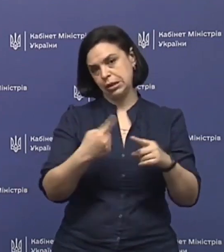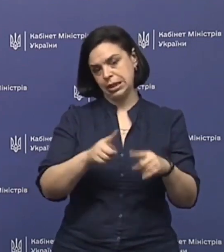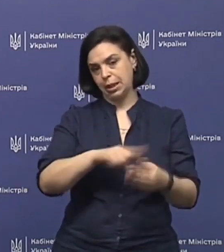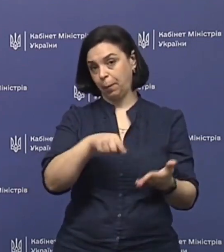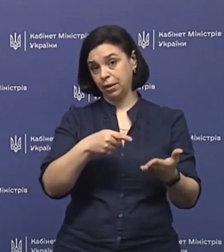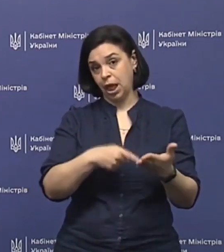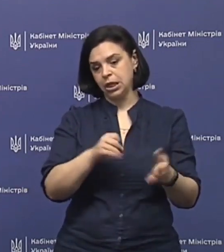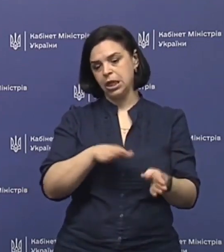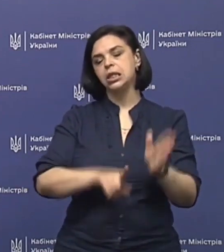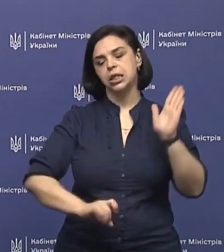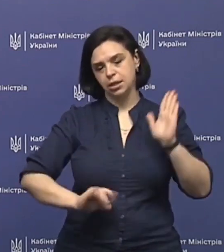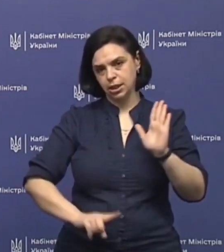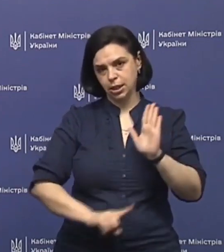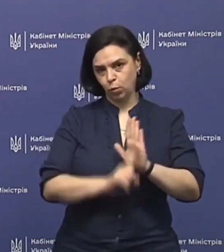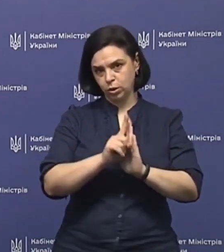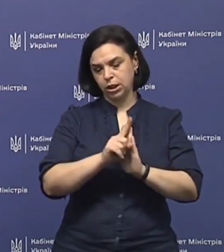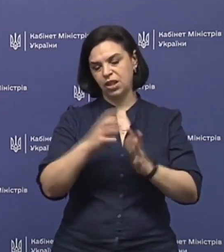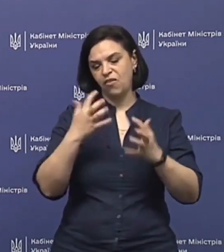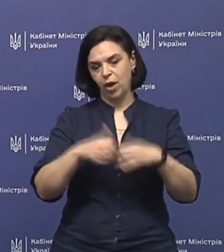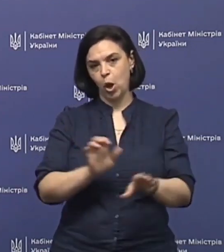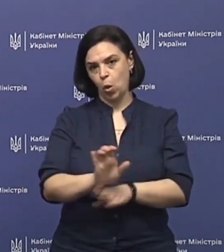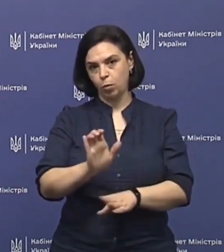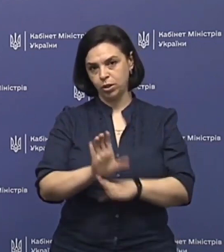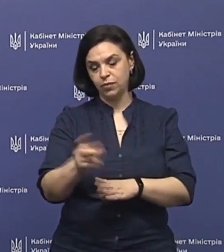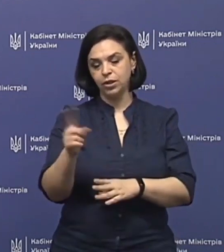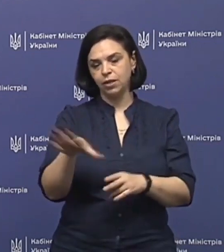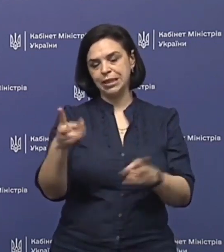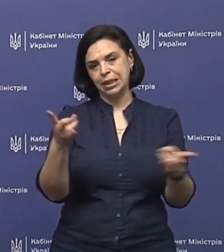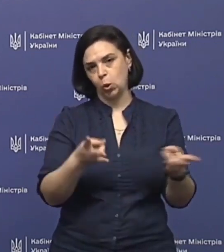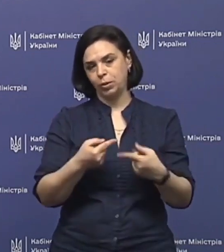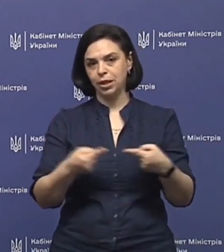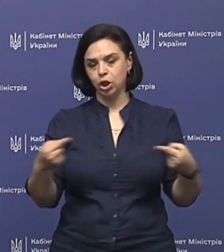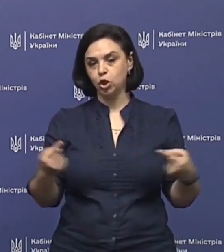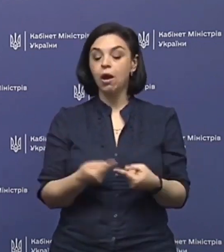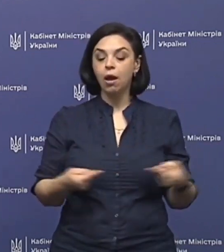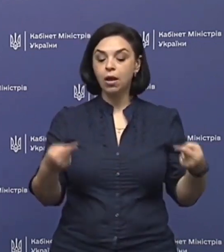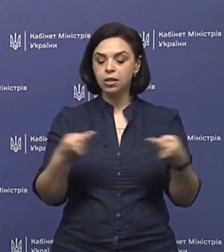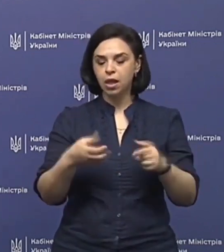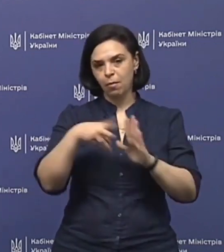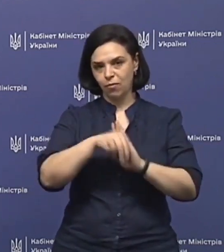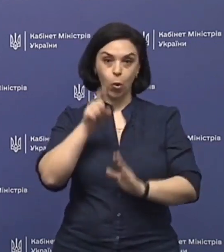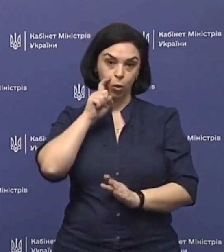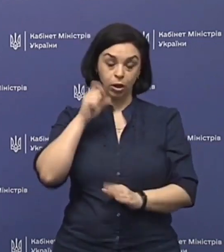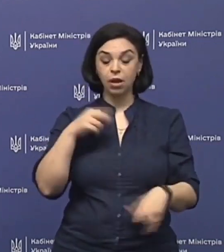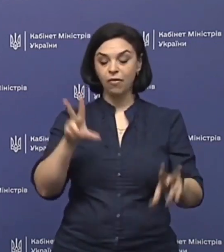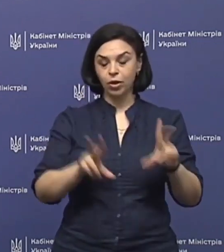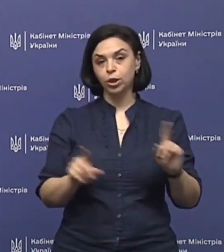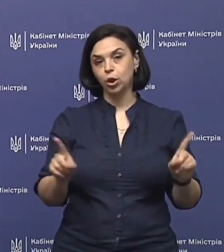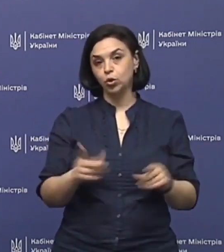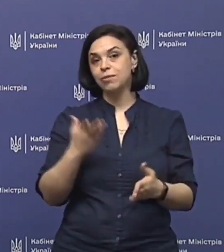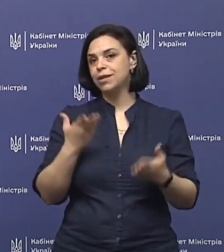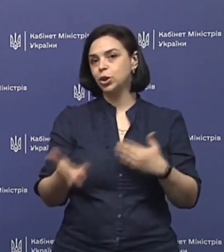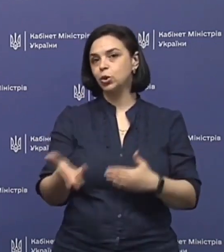питання і запустити виробництво всіх цих необхідних речей саме в Україні. Я вважаю, що